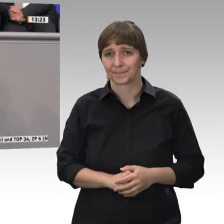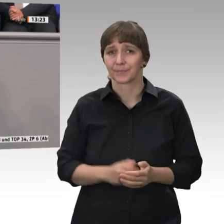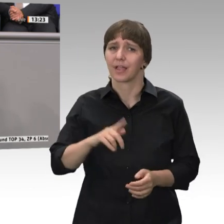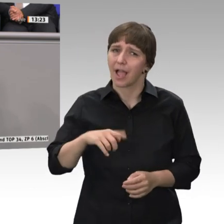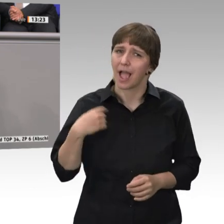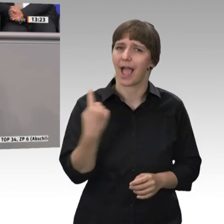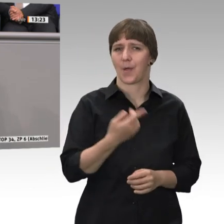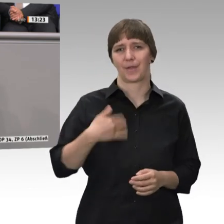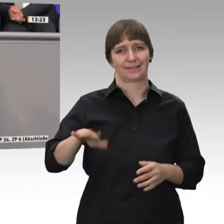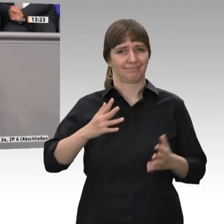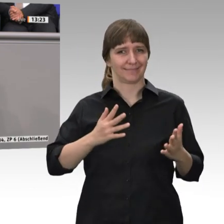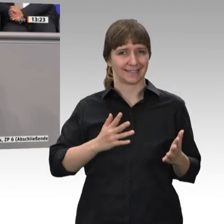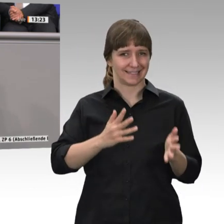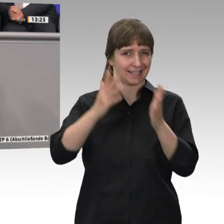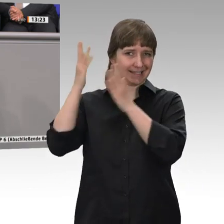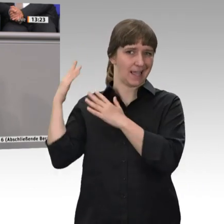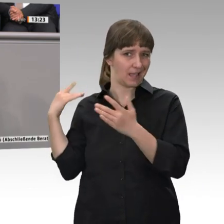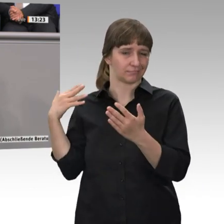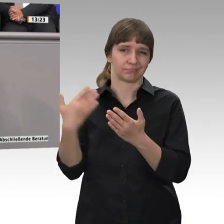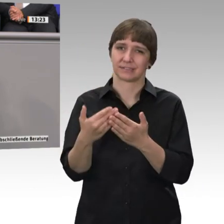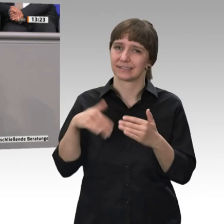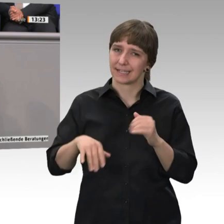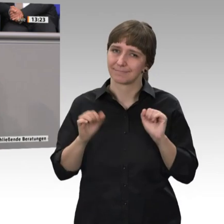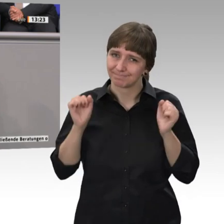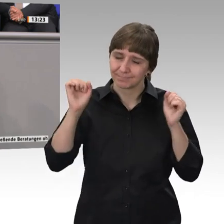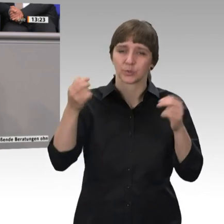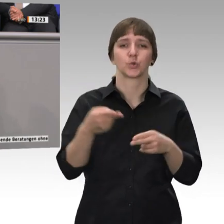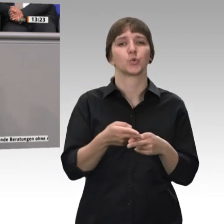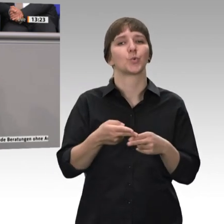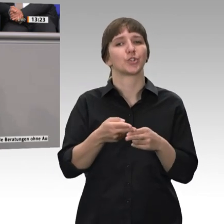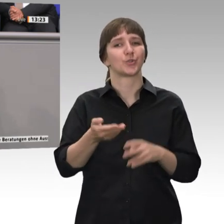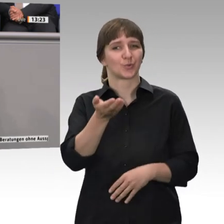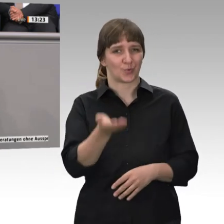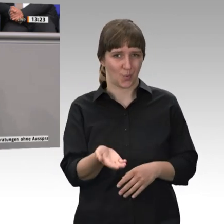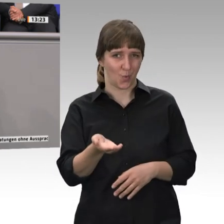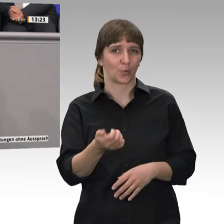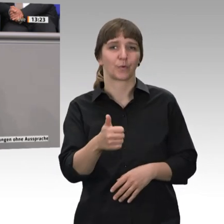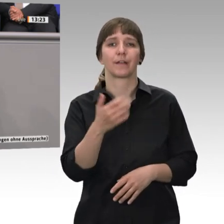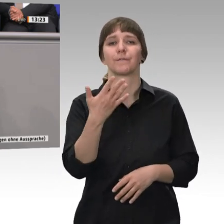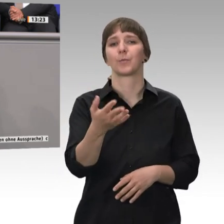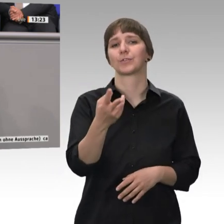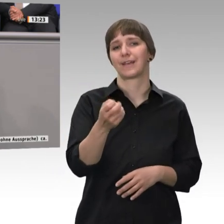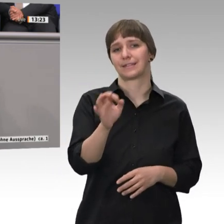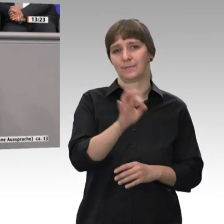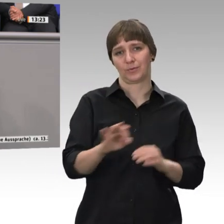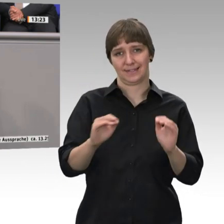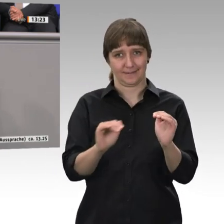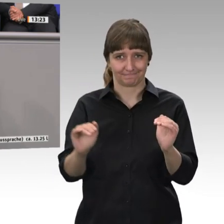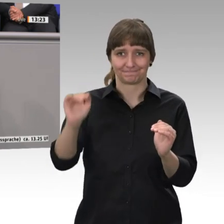letzten zehn Jahren, dass der Durchschnittslohn um zu ca. 25 Prozent gestiegen ist. Ihr Vorschlag zur